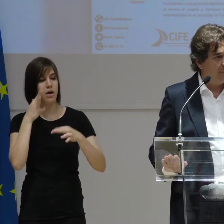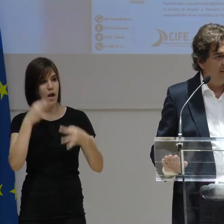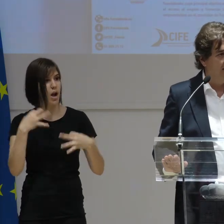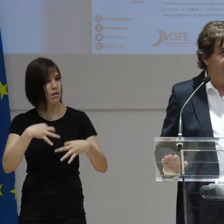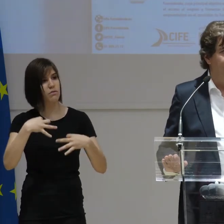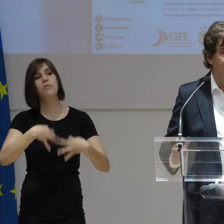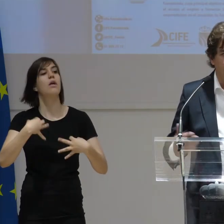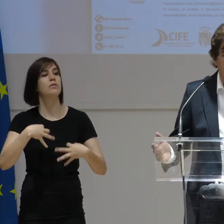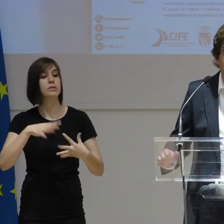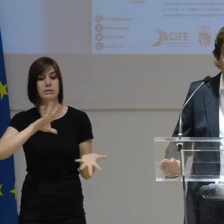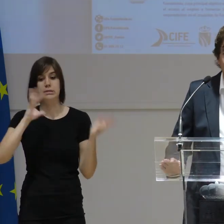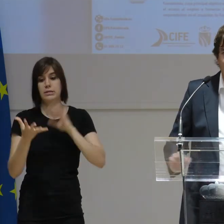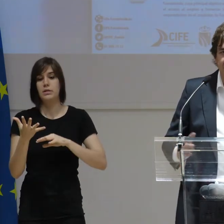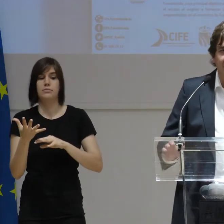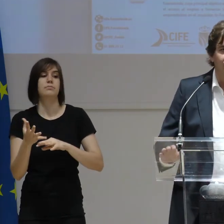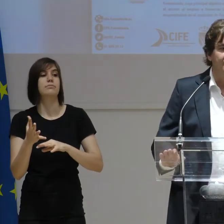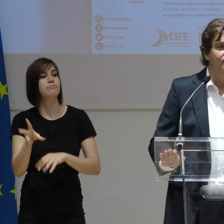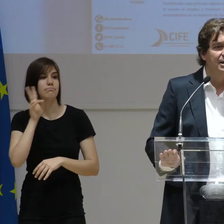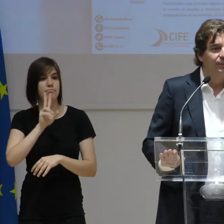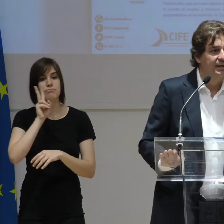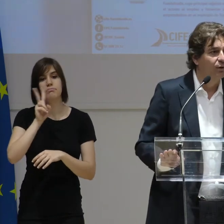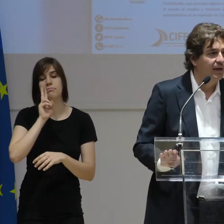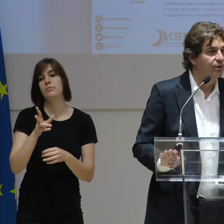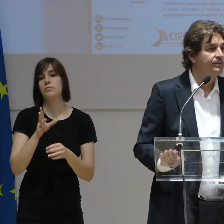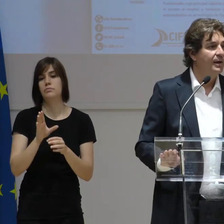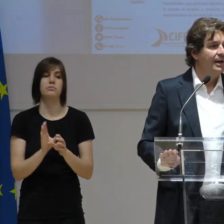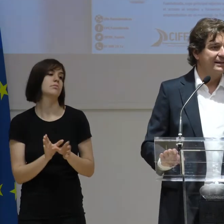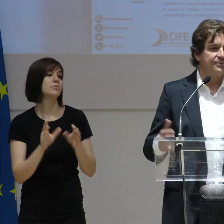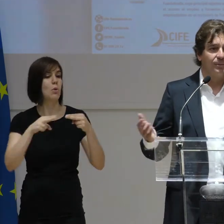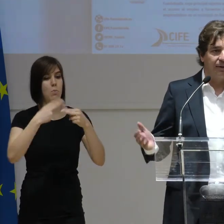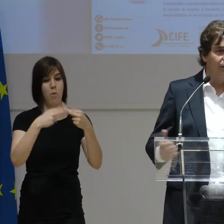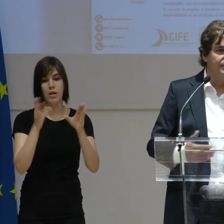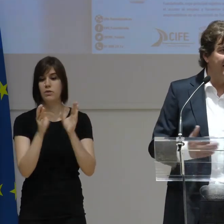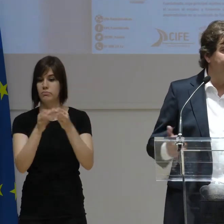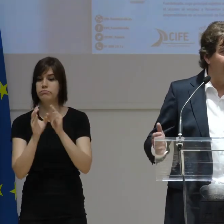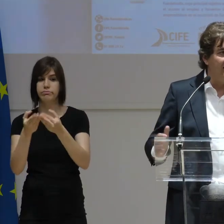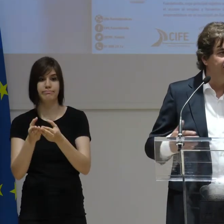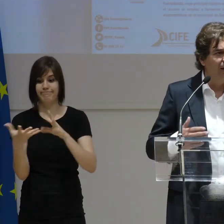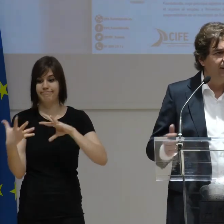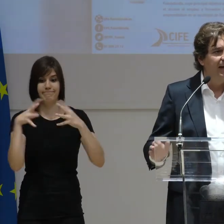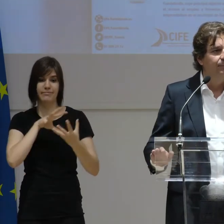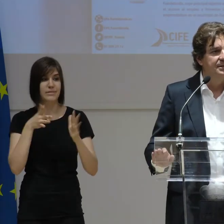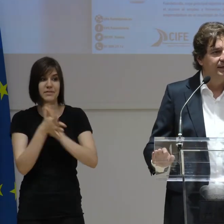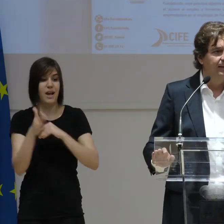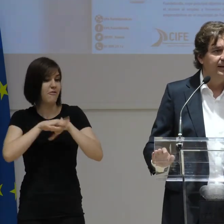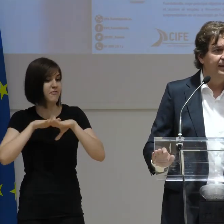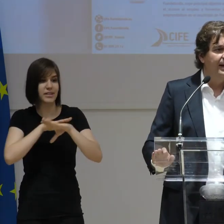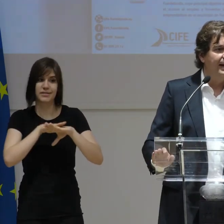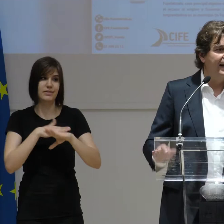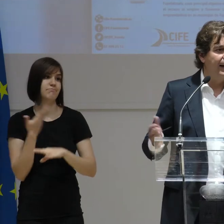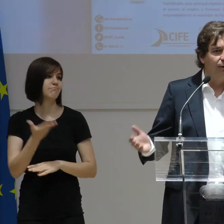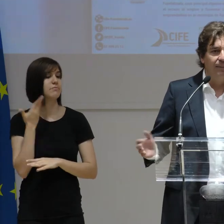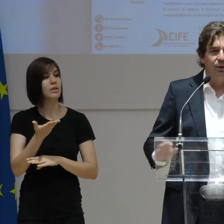fuimos capaces de ver a través de los distintos equipos de gobierno la transformación, era fundamental e imprescindible